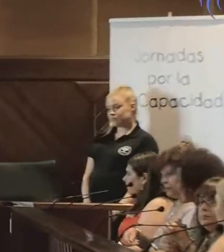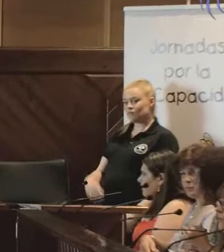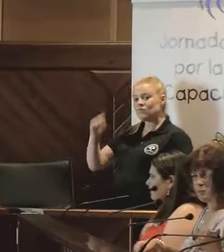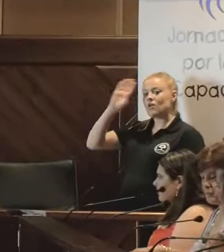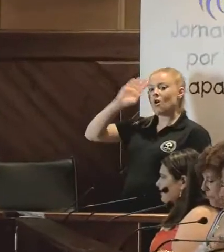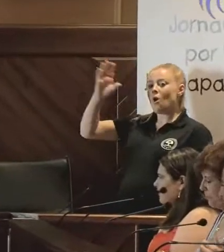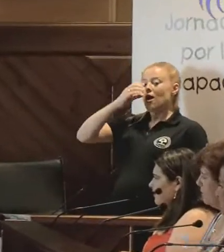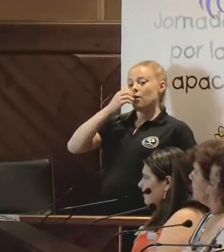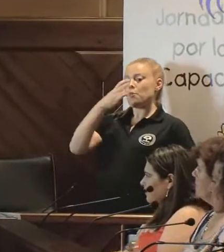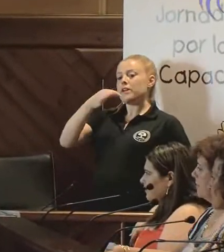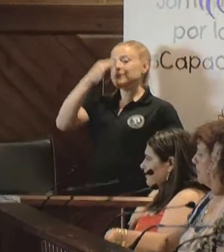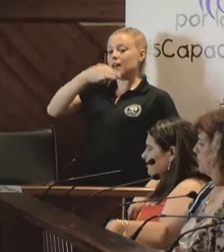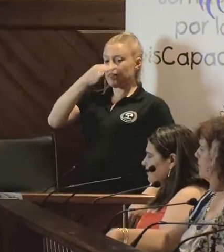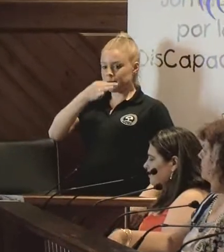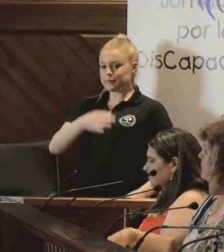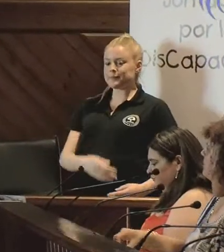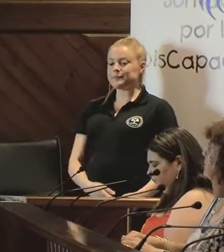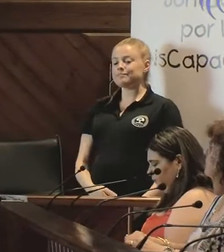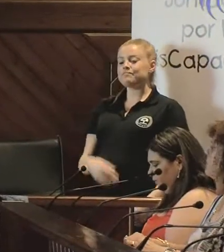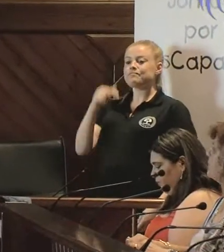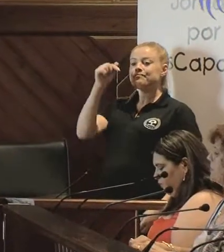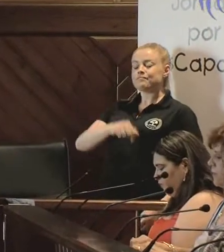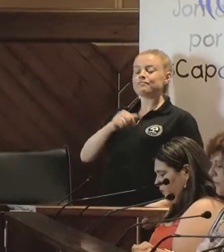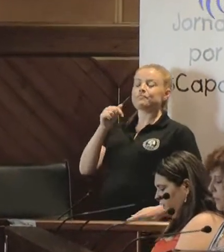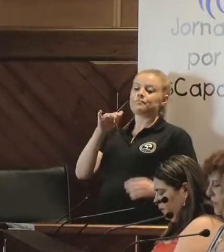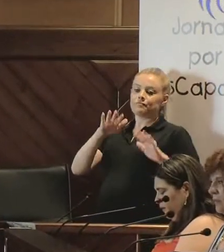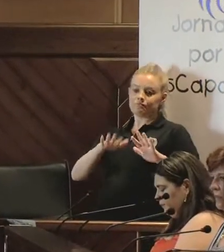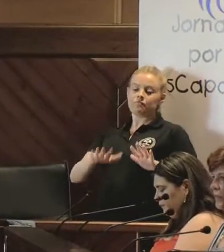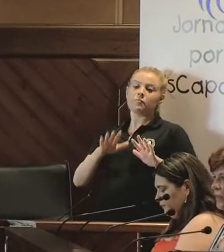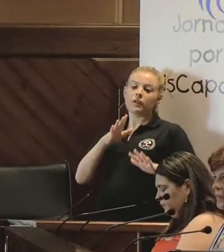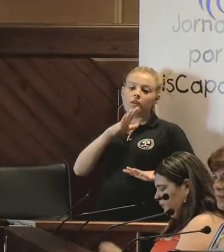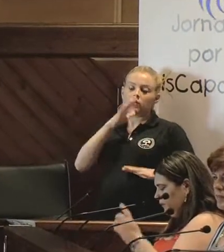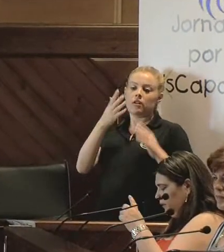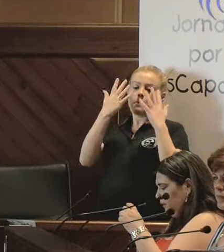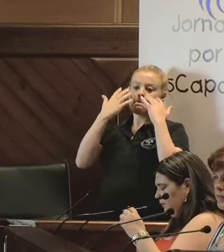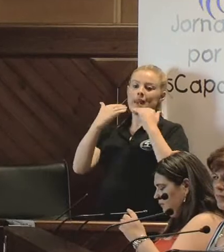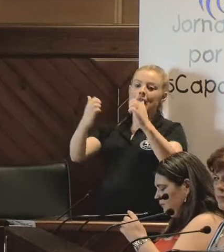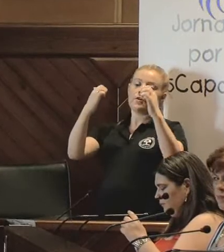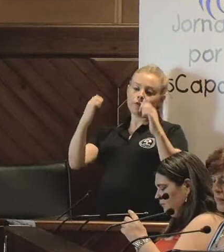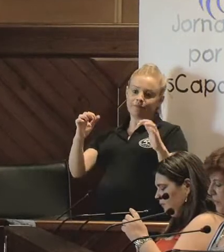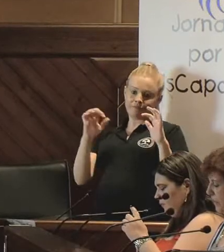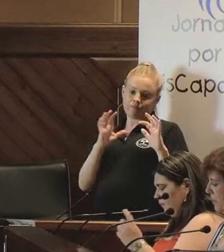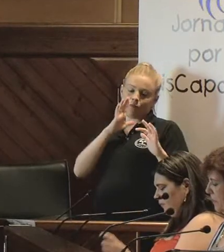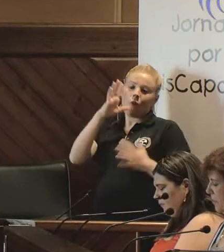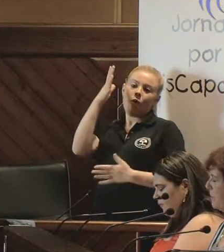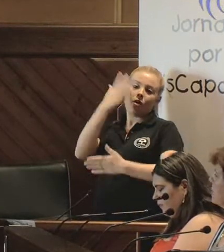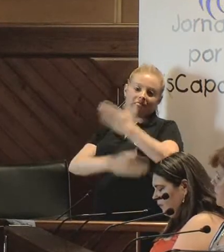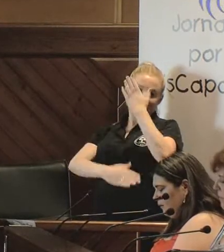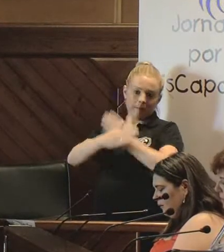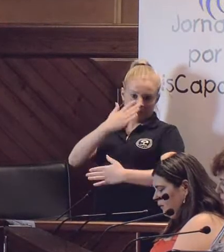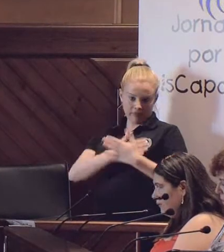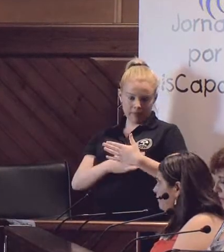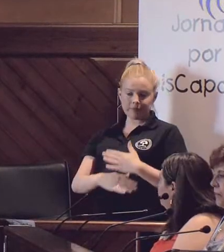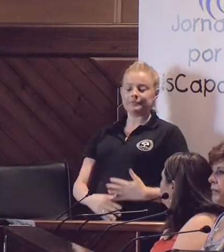Hola, muy buenas tardes. Estamos aquí por segundo año con el pleno de… por la discapacidad.